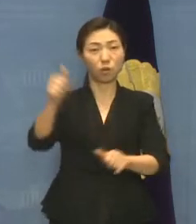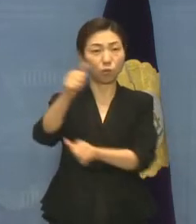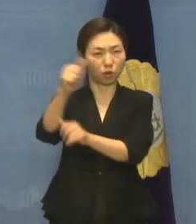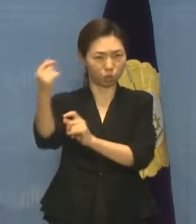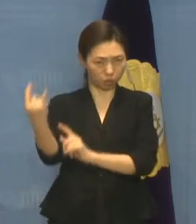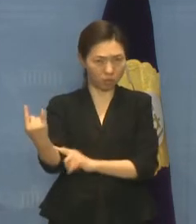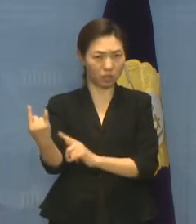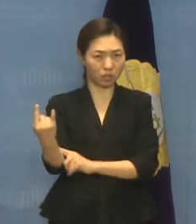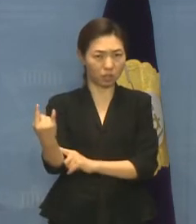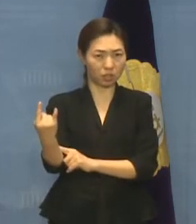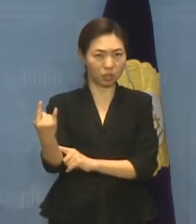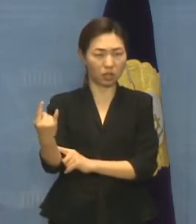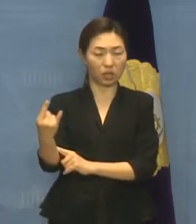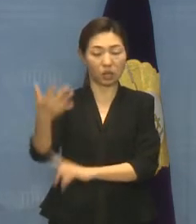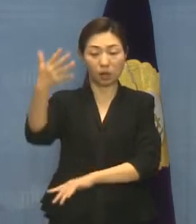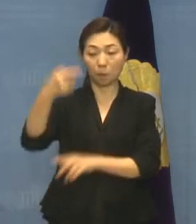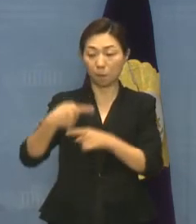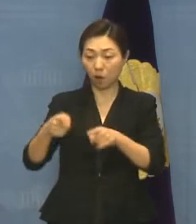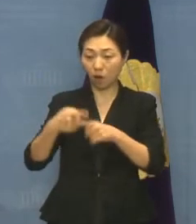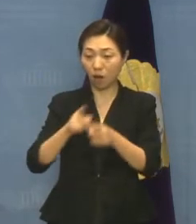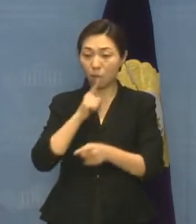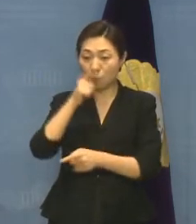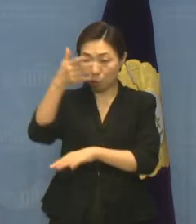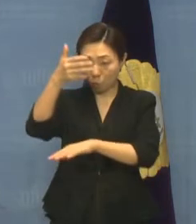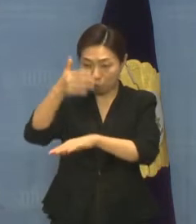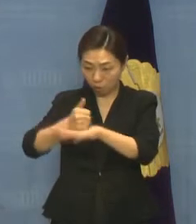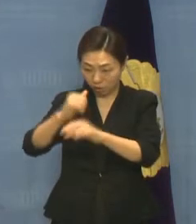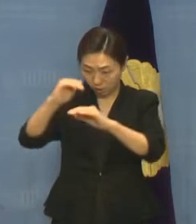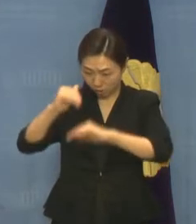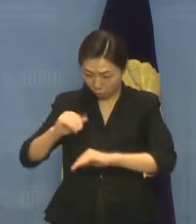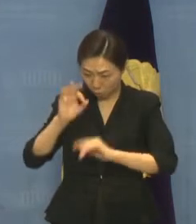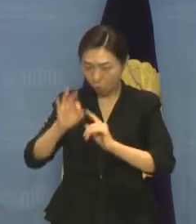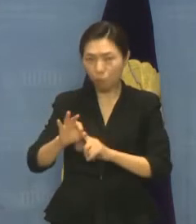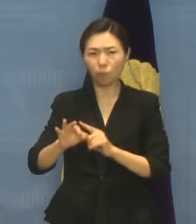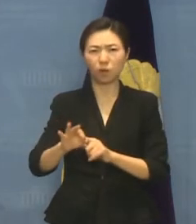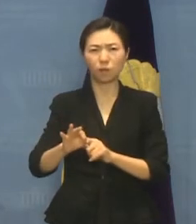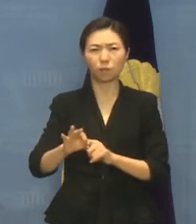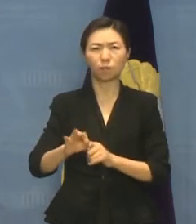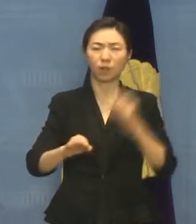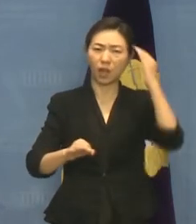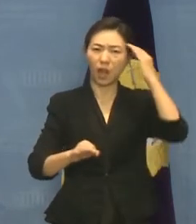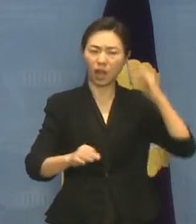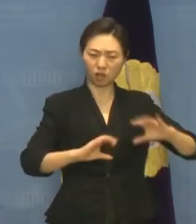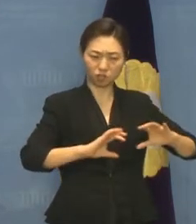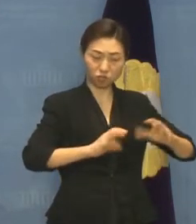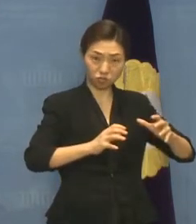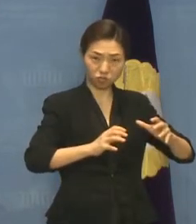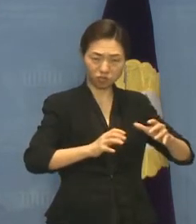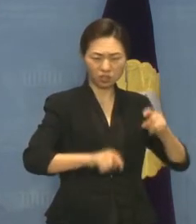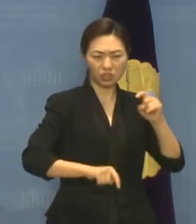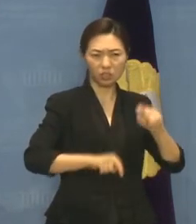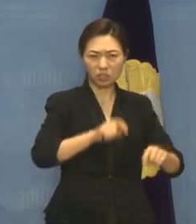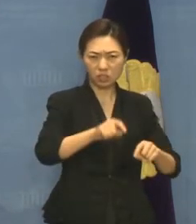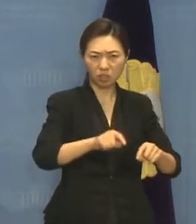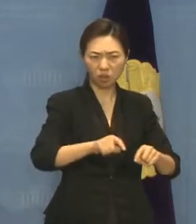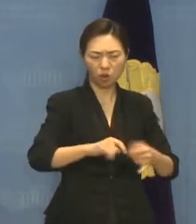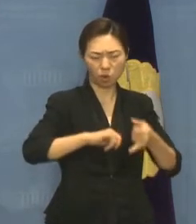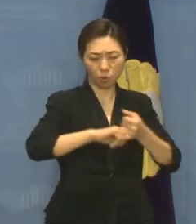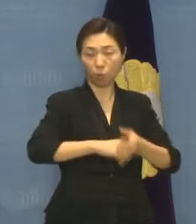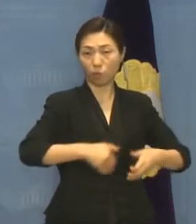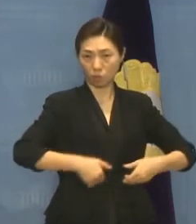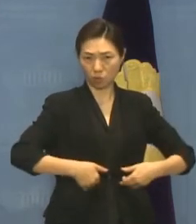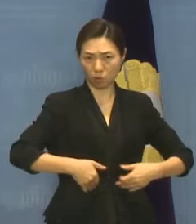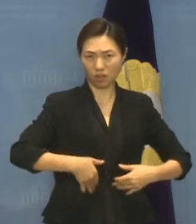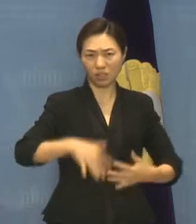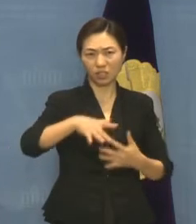장애인권리협약의 내용을 실효성 있게 이행하도록 하는 선택의정서를 비준하도록 권고했습니다.